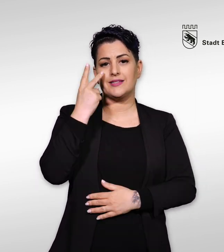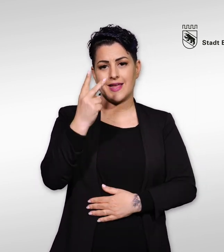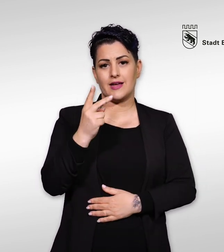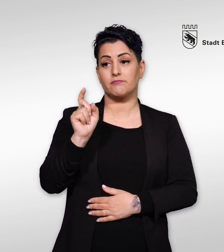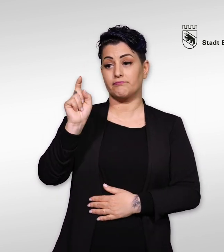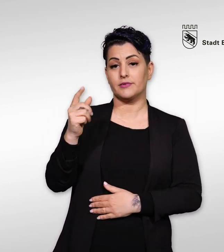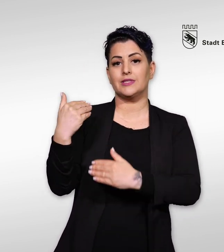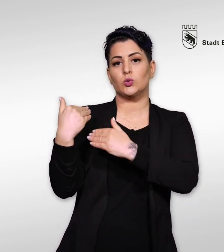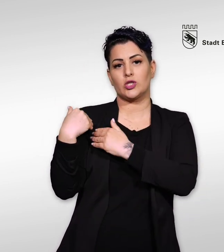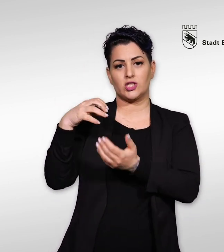oder unter diesem Video.